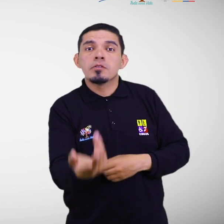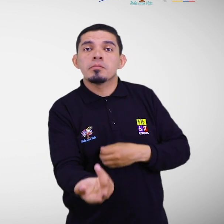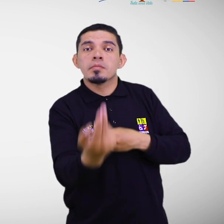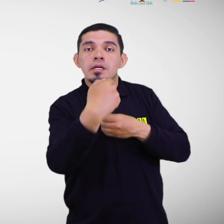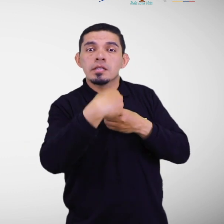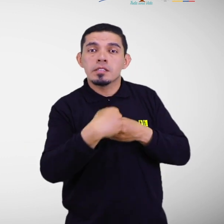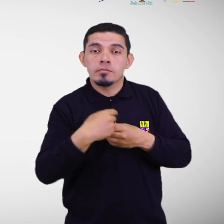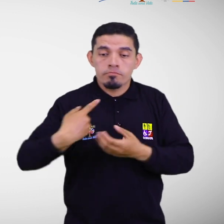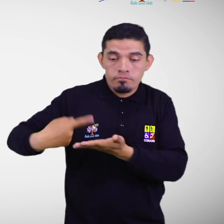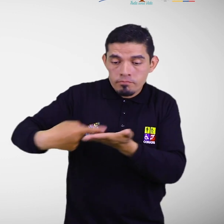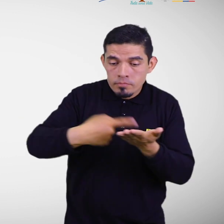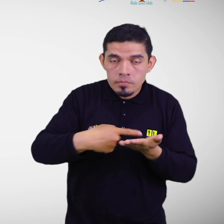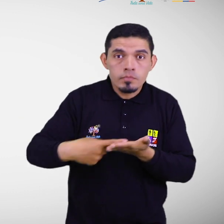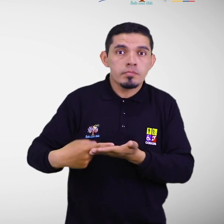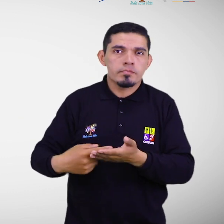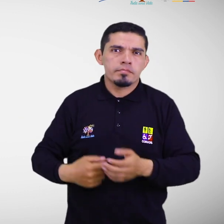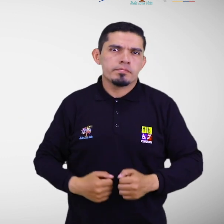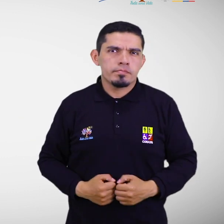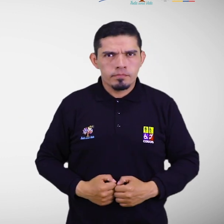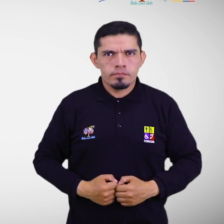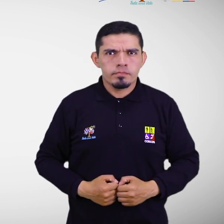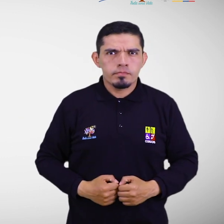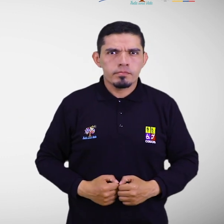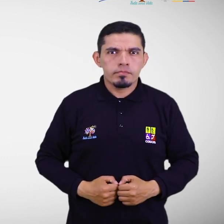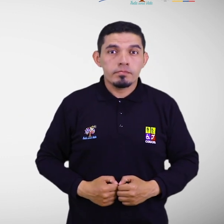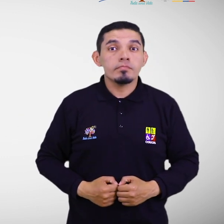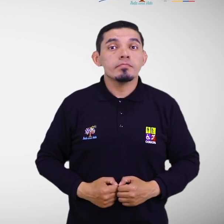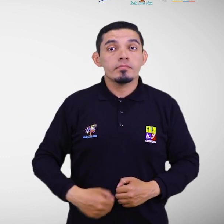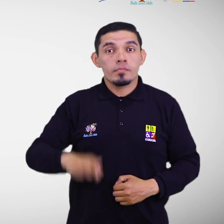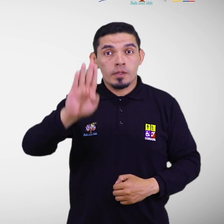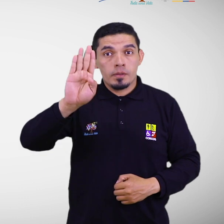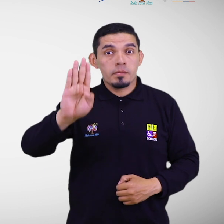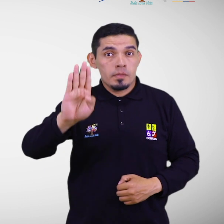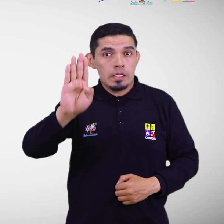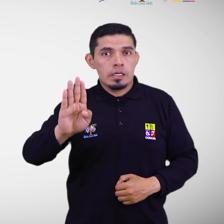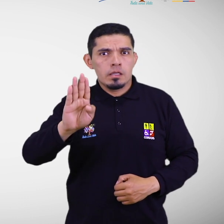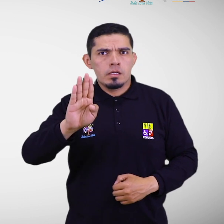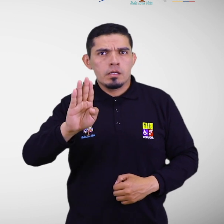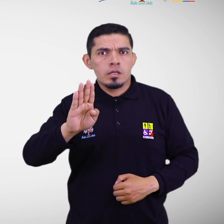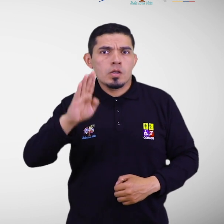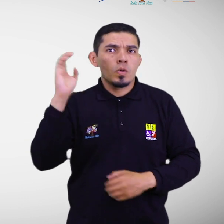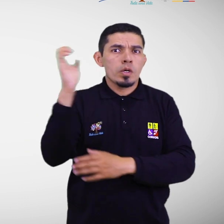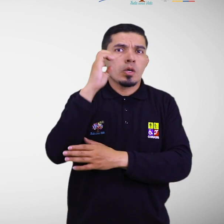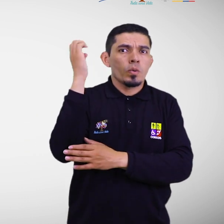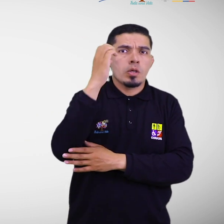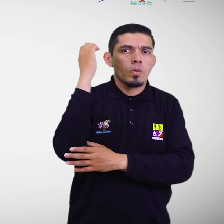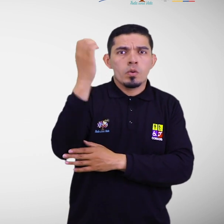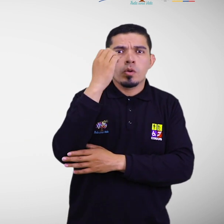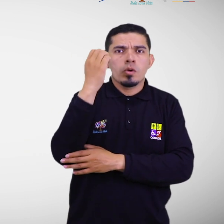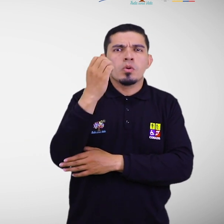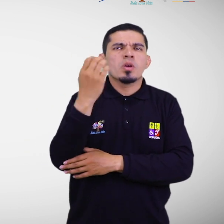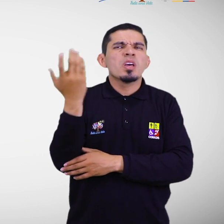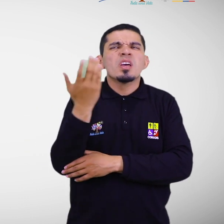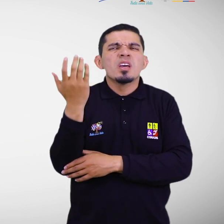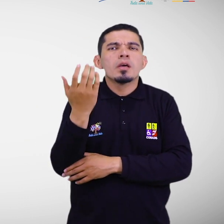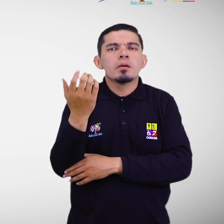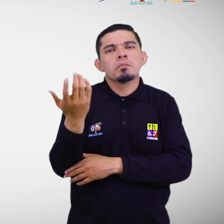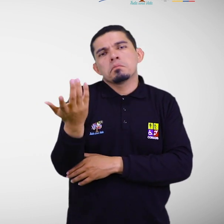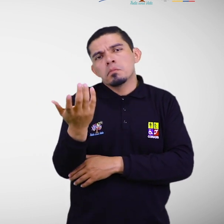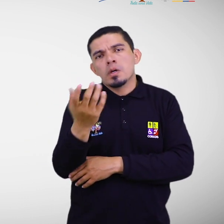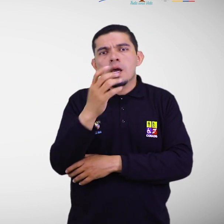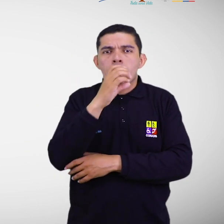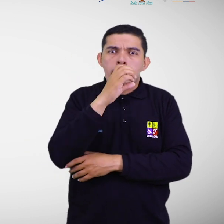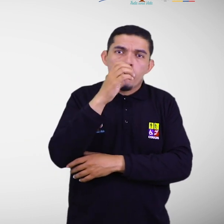desarrollo de los SAT. B. Determinar el estado de alerta considerando el monitoreo de las diversas situaciones